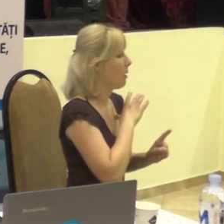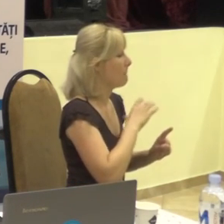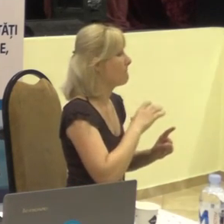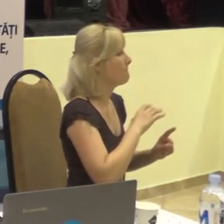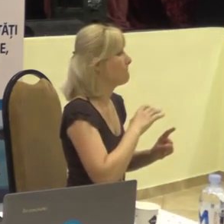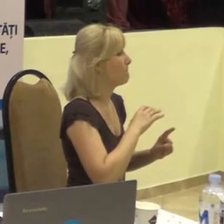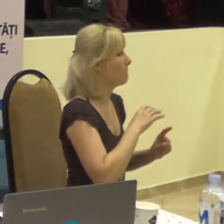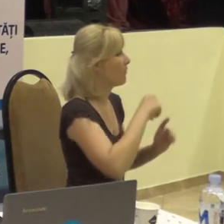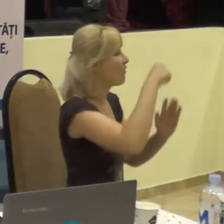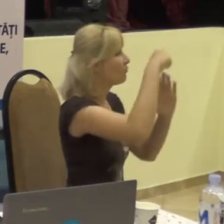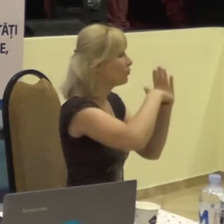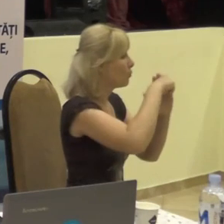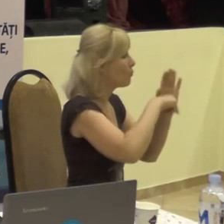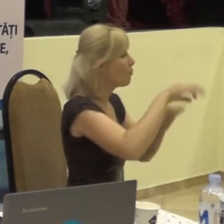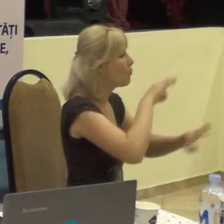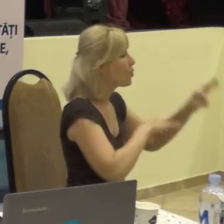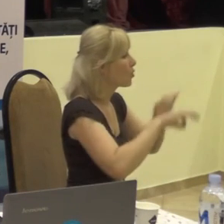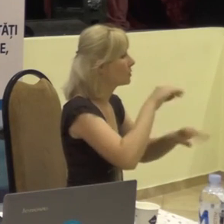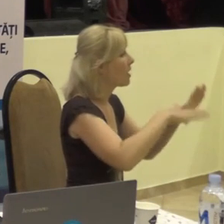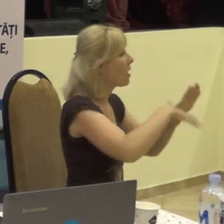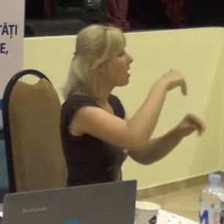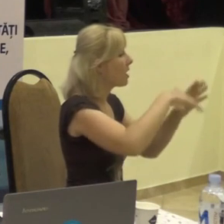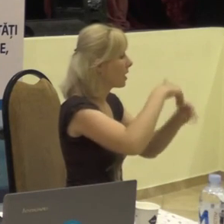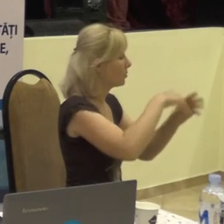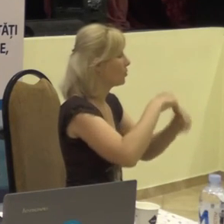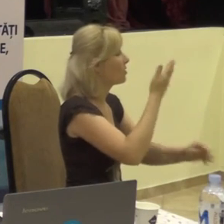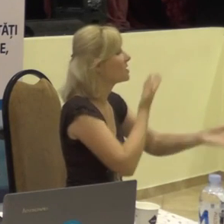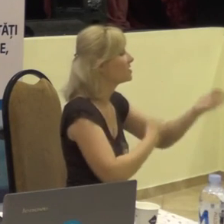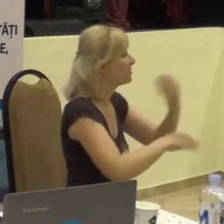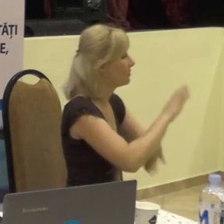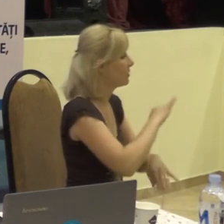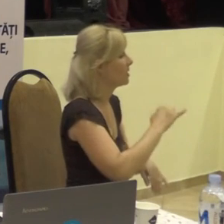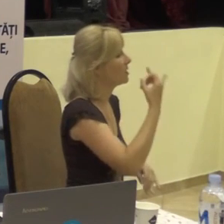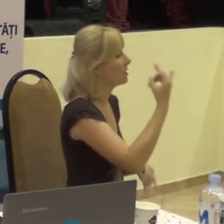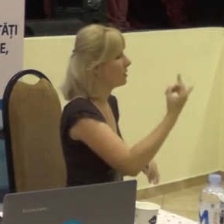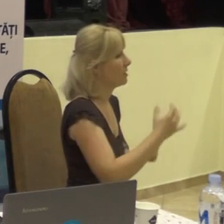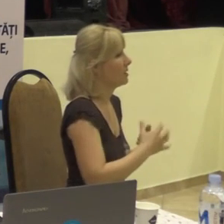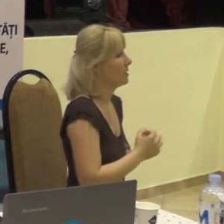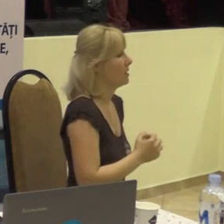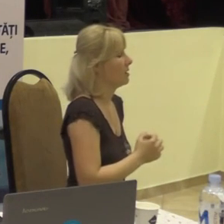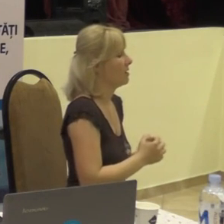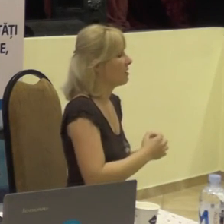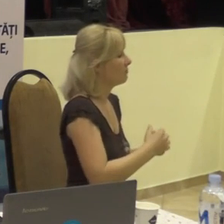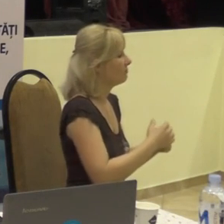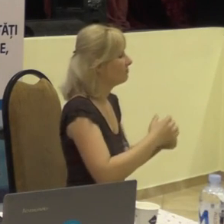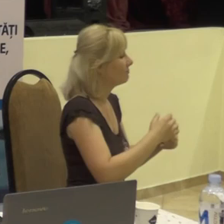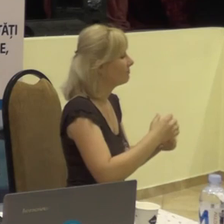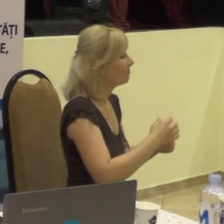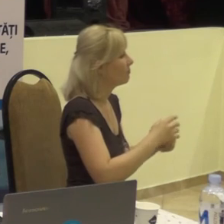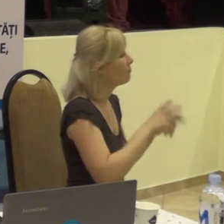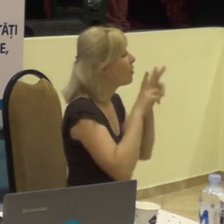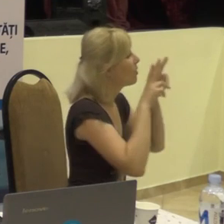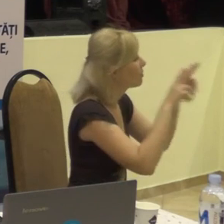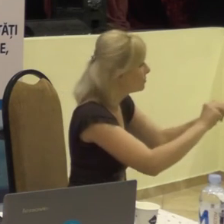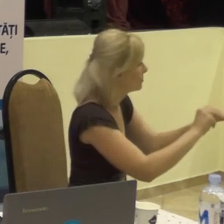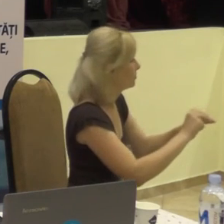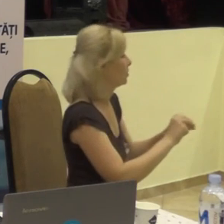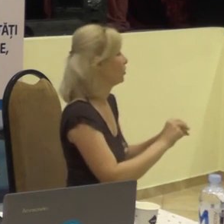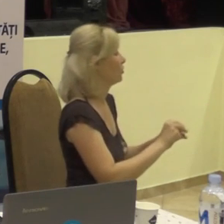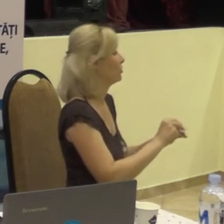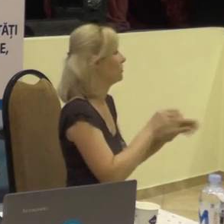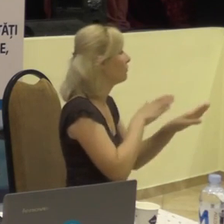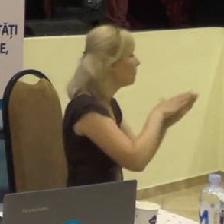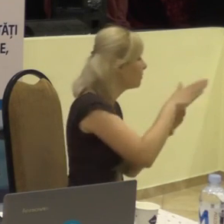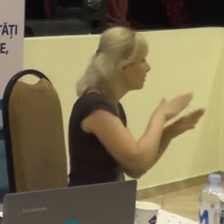Incluziunea socială pe alegătorilor cu disabilități între așteptări, obstacole, promisiuni, realizări